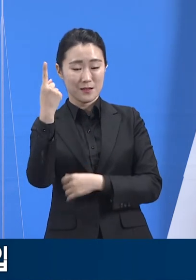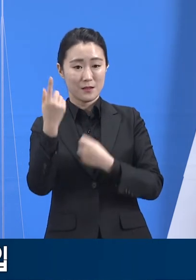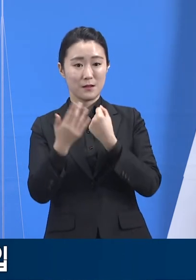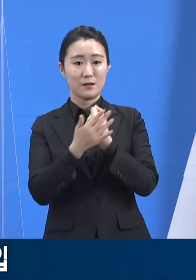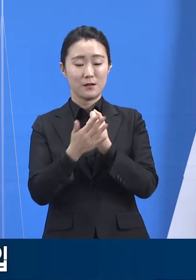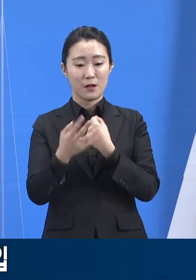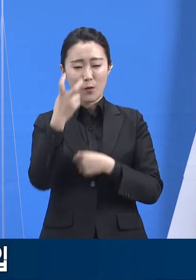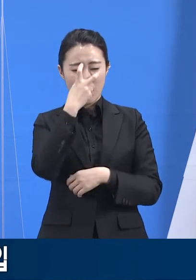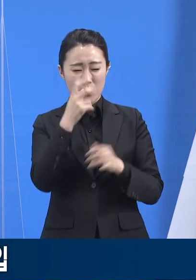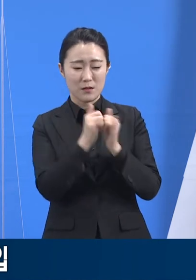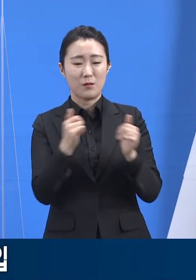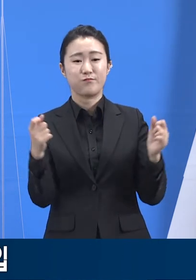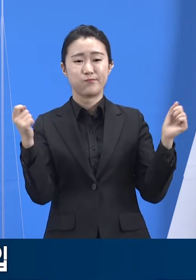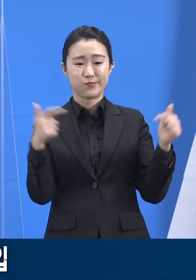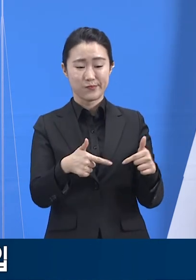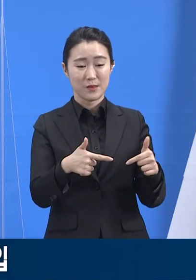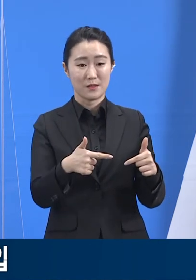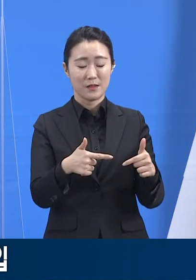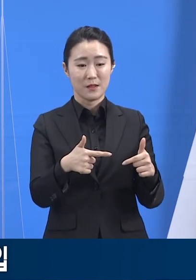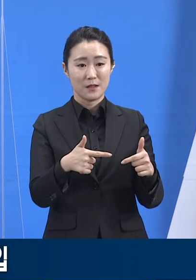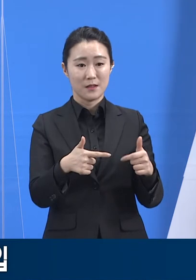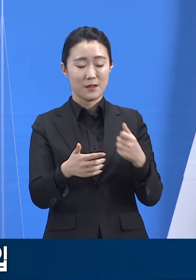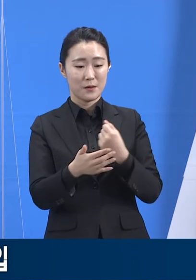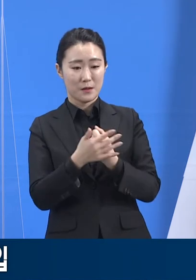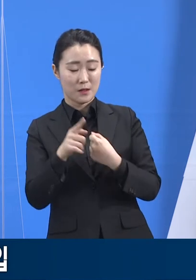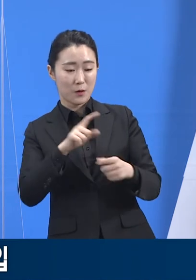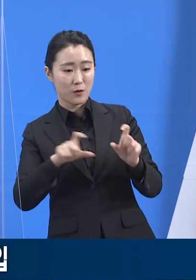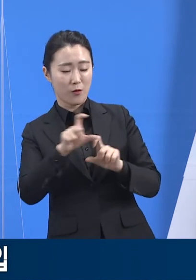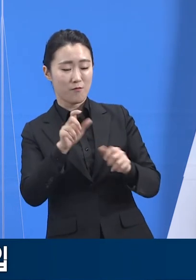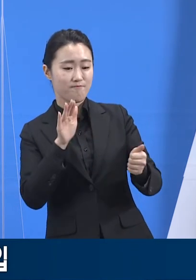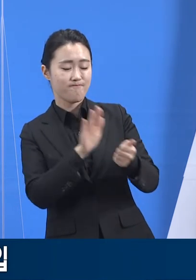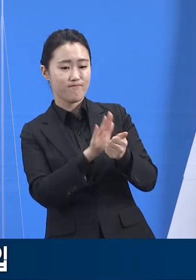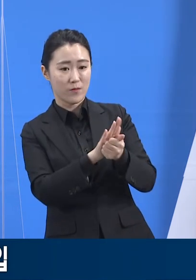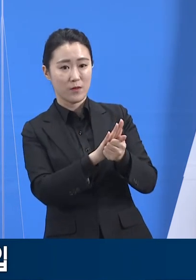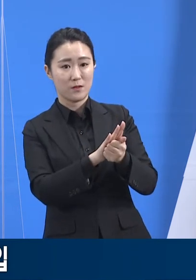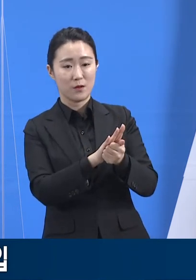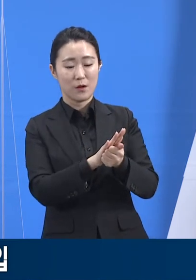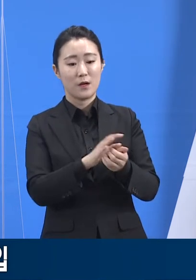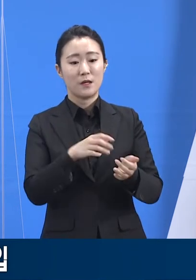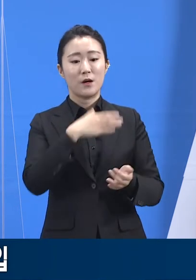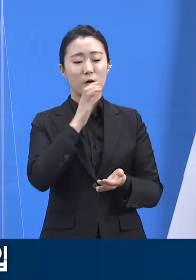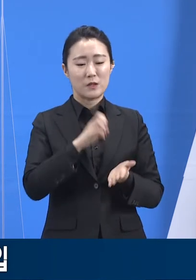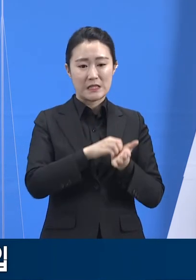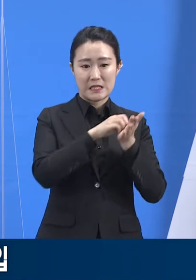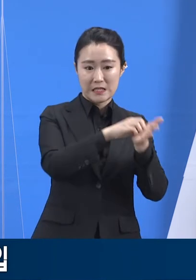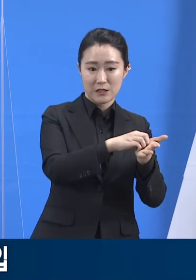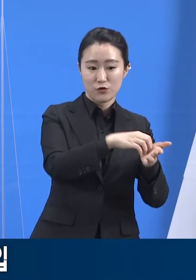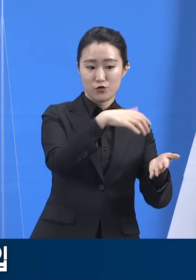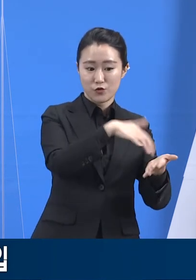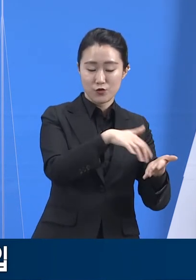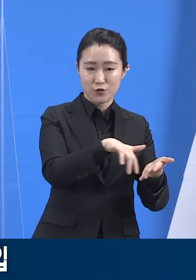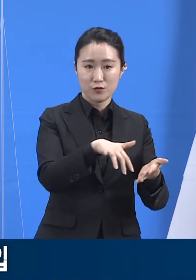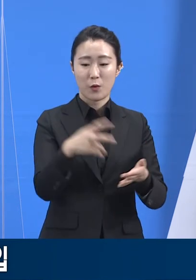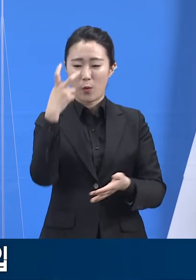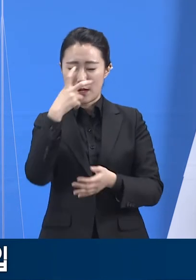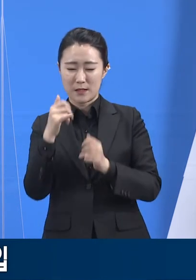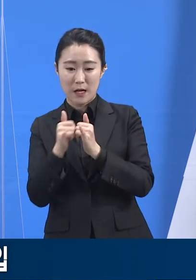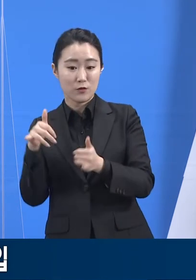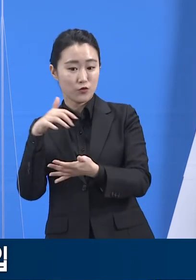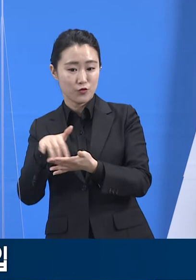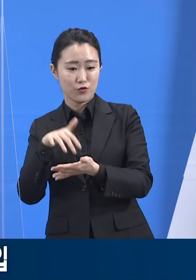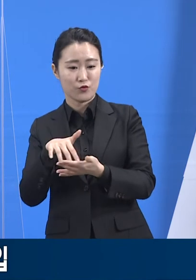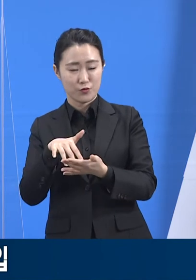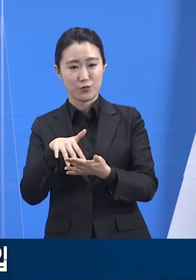관리자 대 입소자 비율을 안정적으로 유지시키는 일입니다. 이런 이유로 평택 더 나은